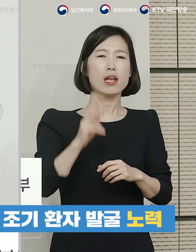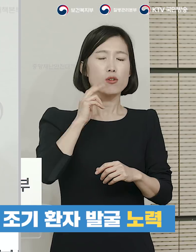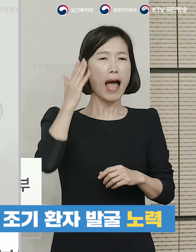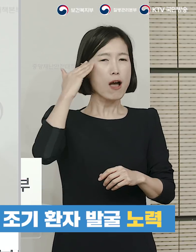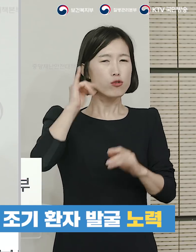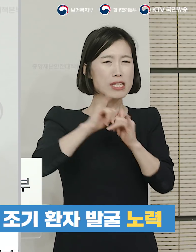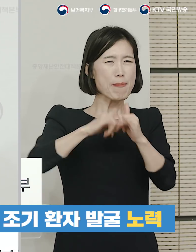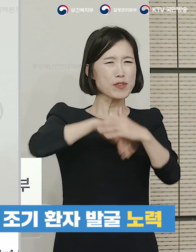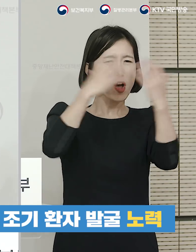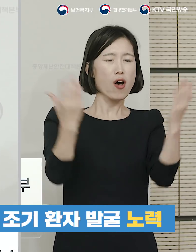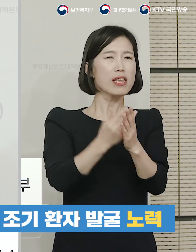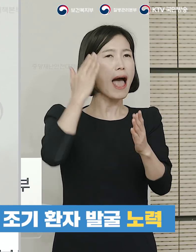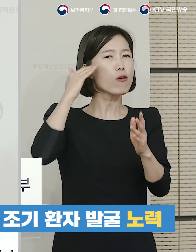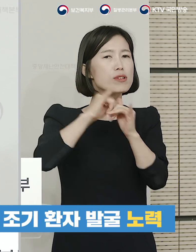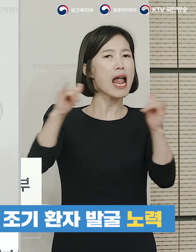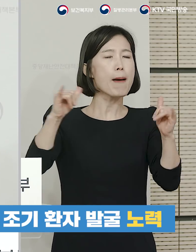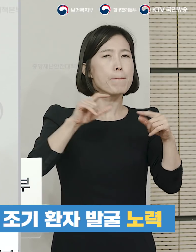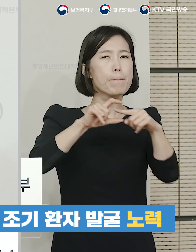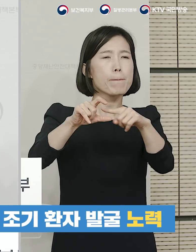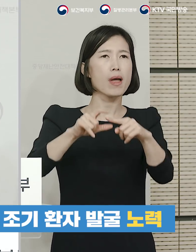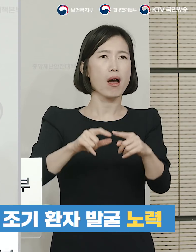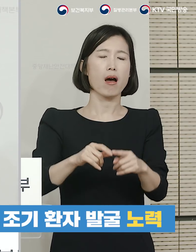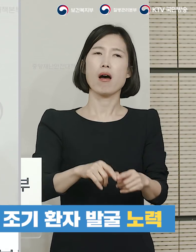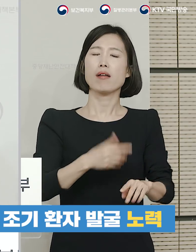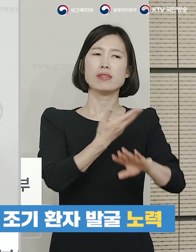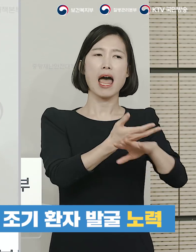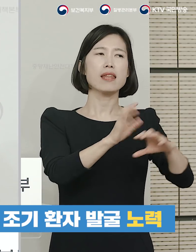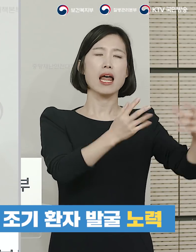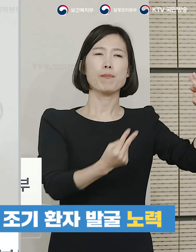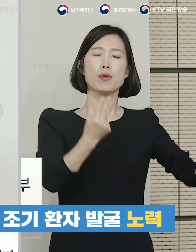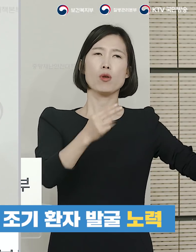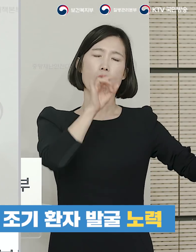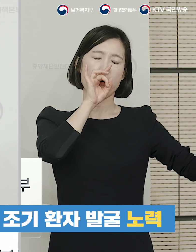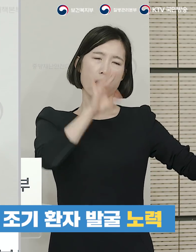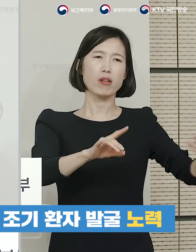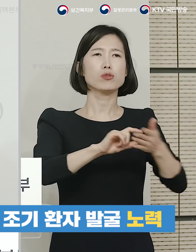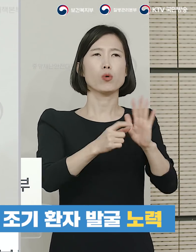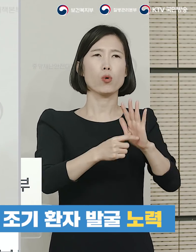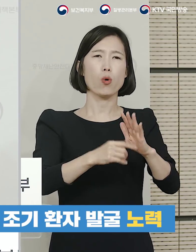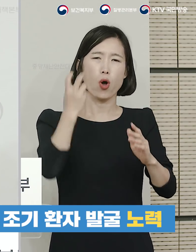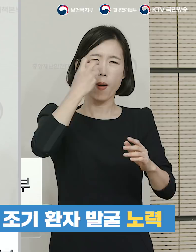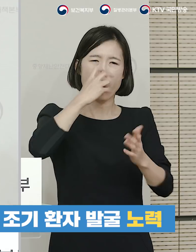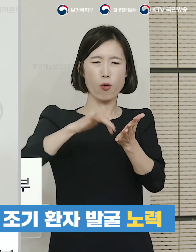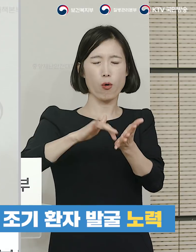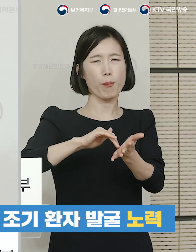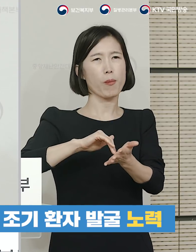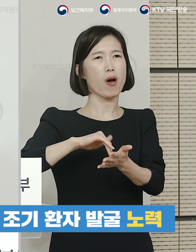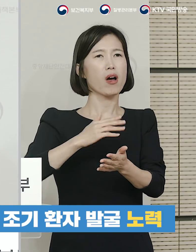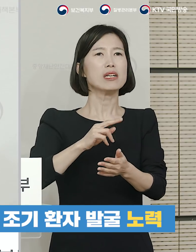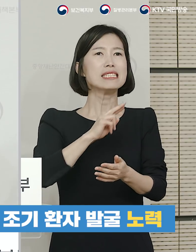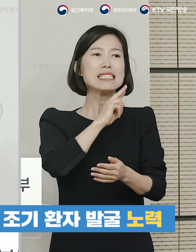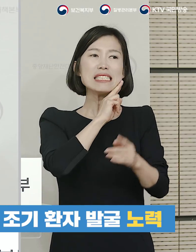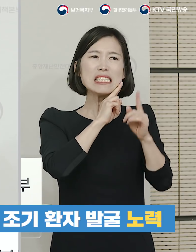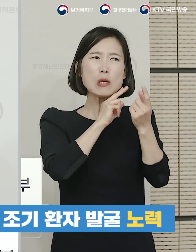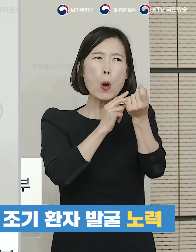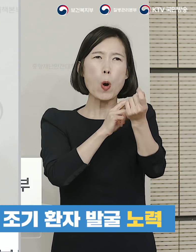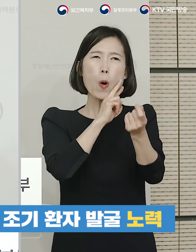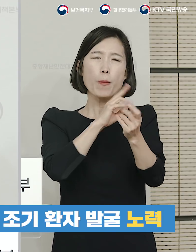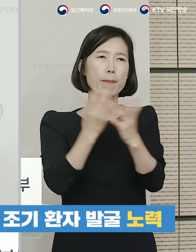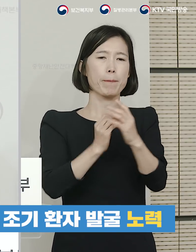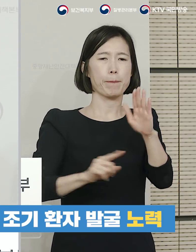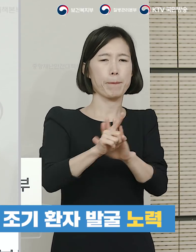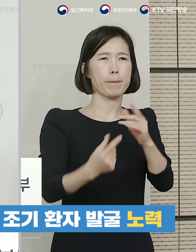그렇습니다만 인구를 대비해서 본다면 다른 나라와 비교할 수 없을 정도로 많은 수의 의심